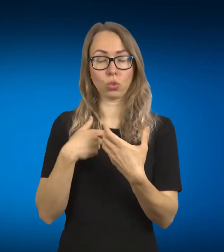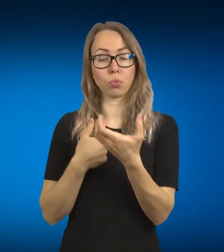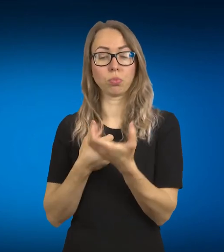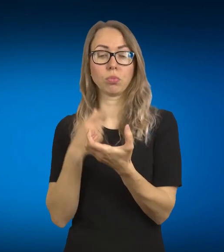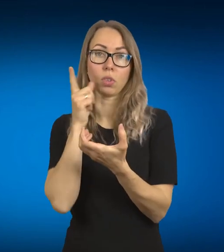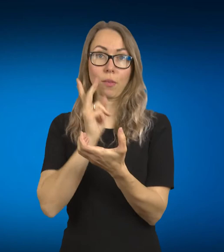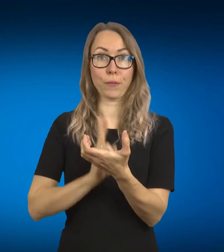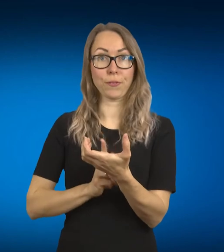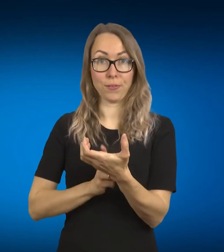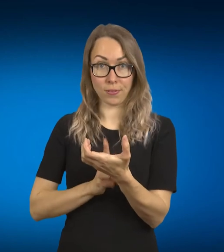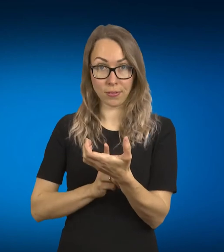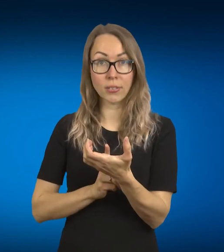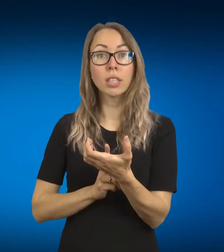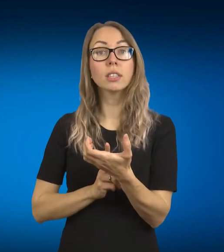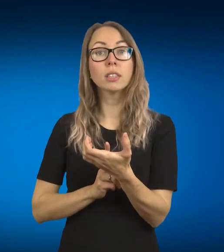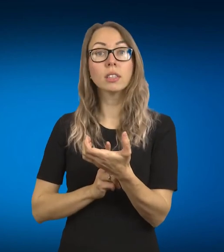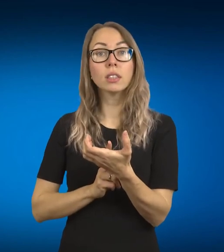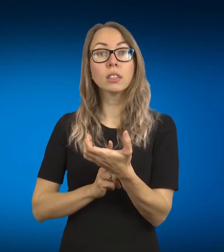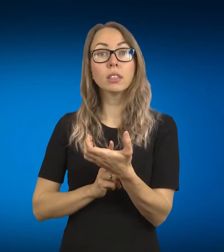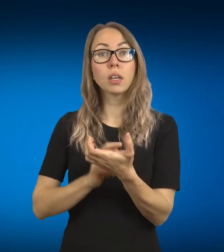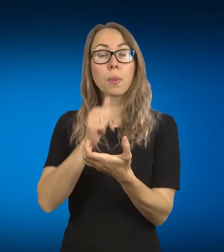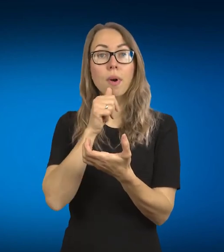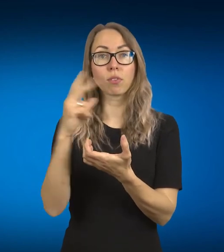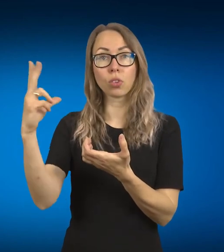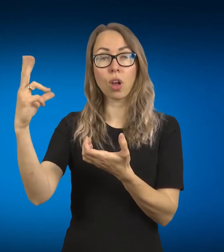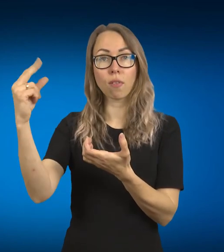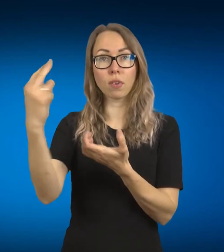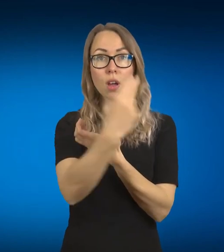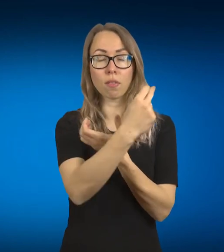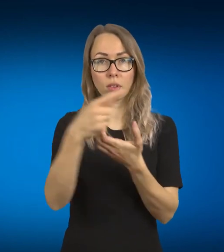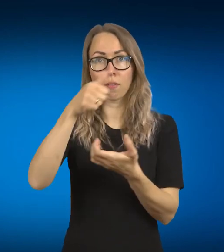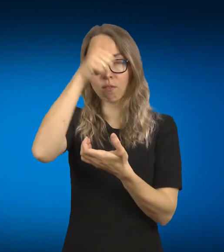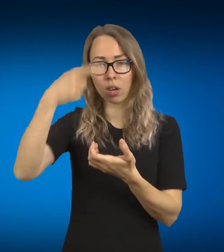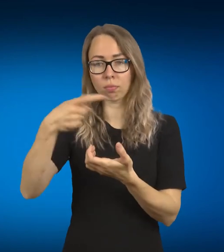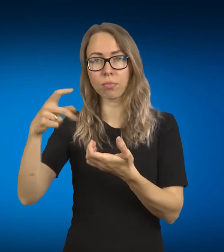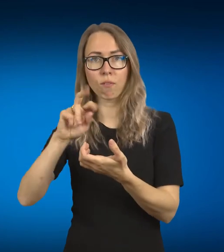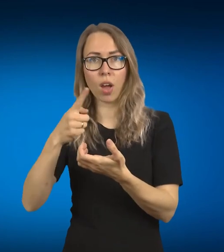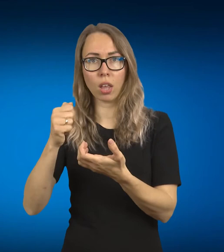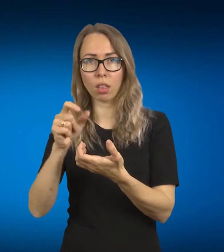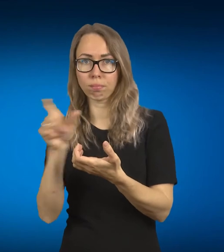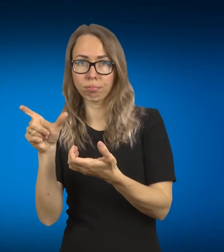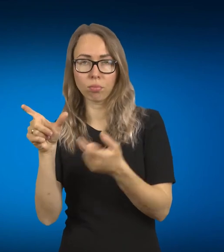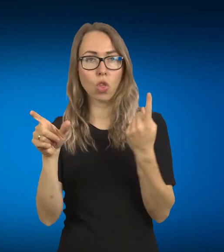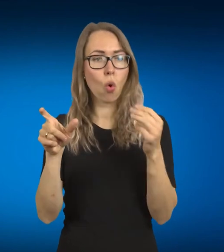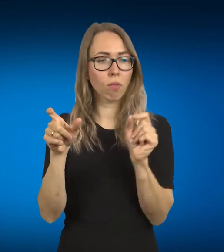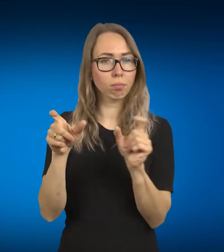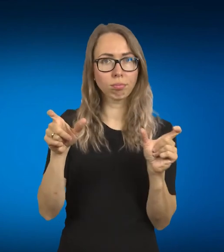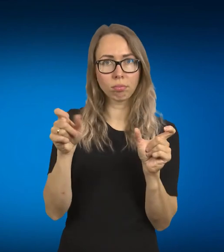rašo, Mika sako, ta vaidas, davilė, ta ir lygiai taip pat viską ir mato, ar ne? Lygiai taip pat aš